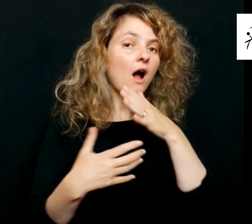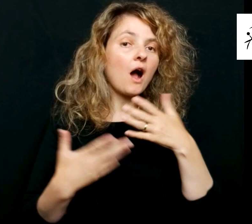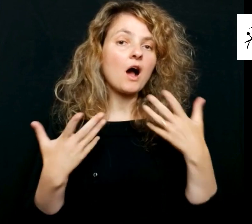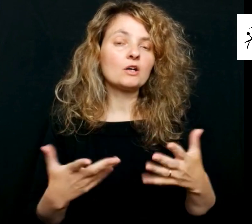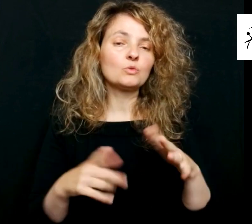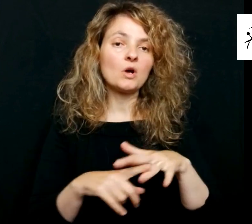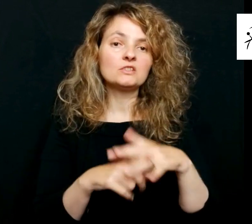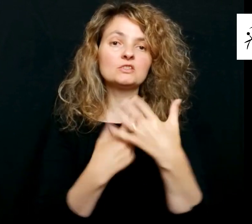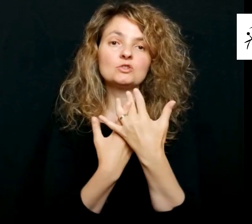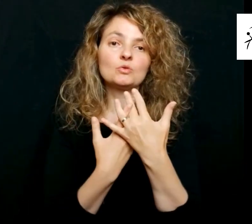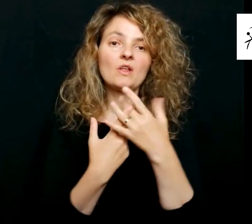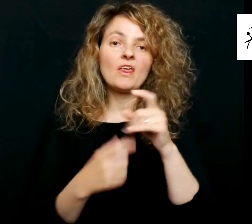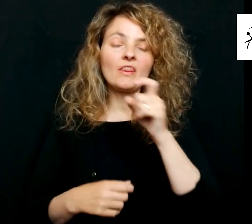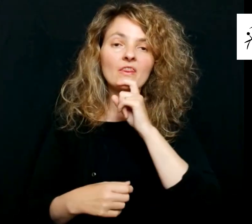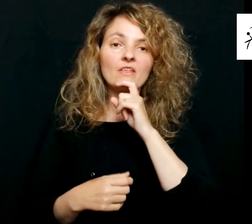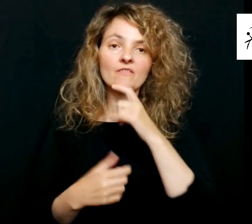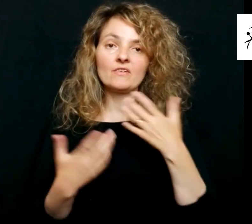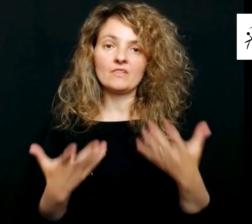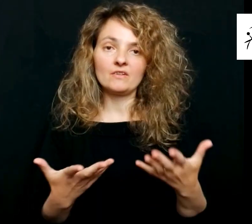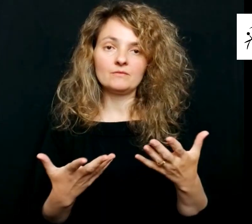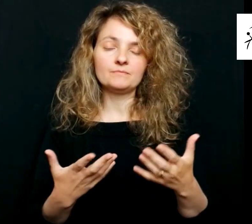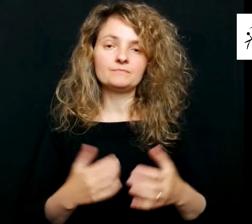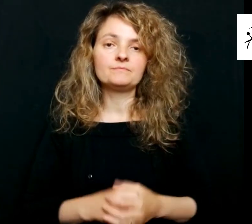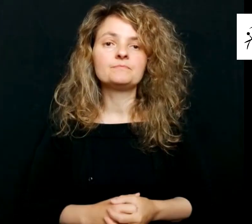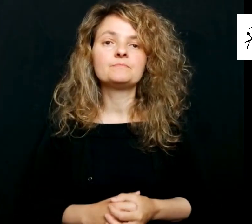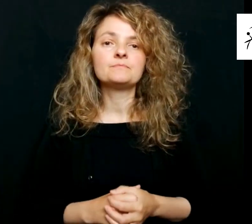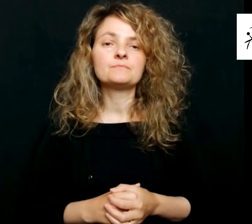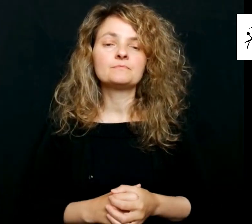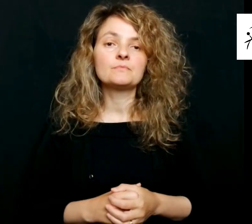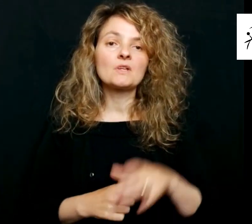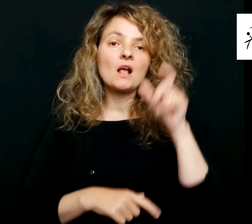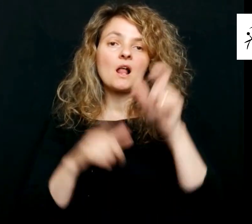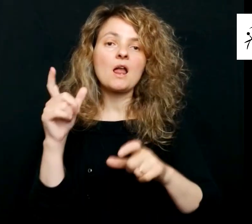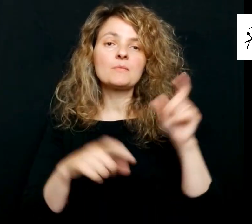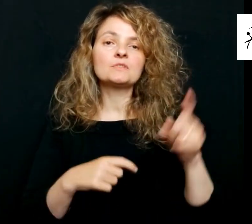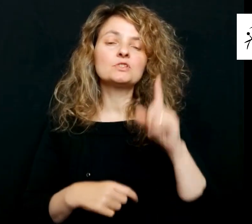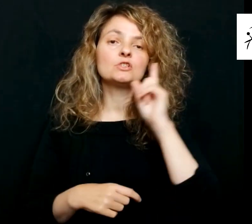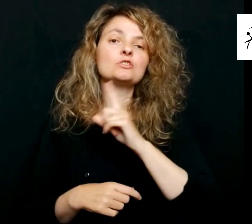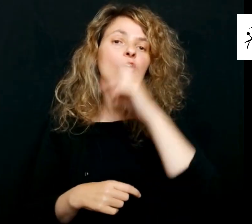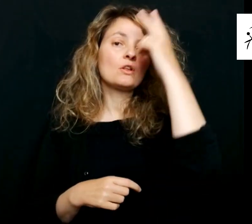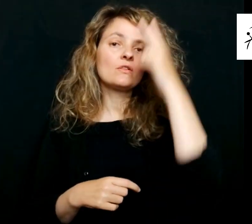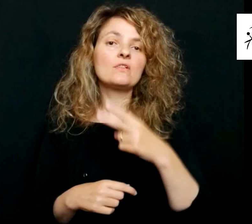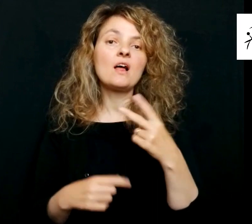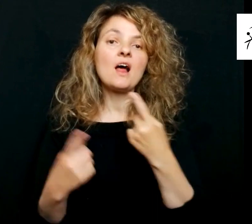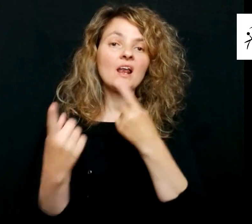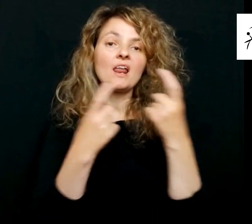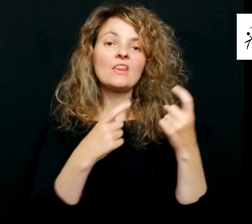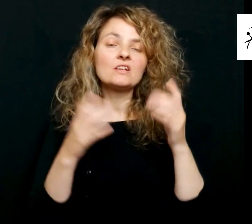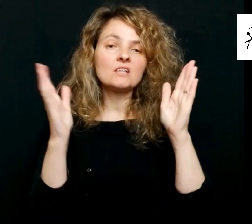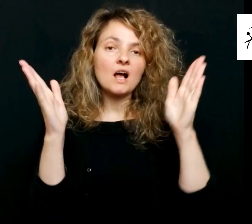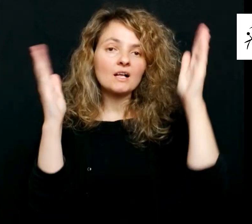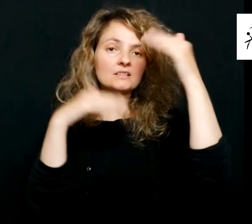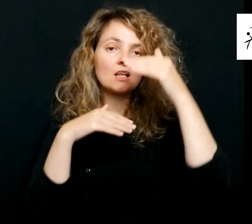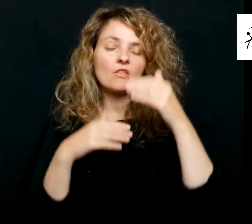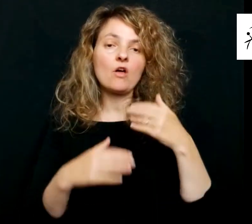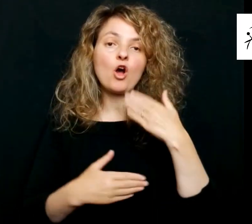en una situación tan difícil como la presente. Las personas con sordoceguera necesitan atenciones